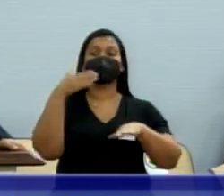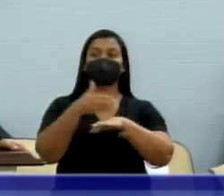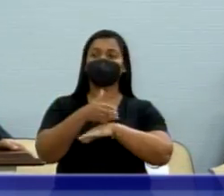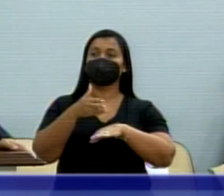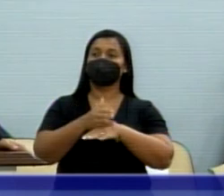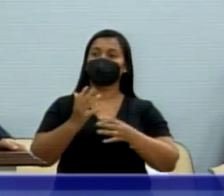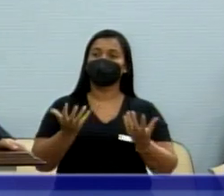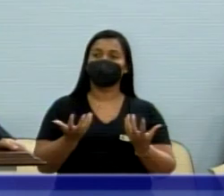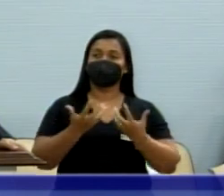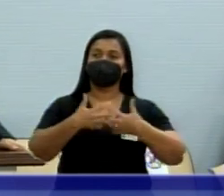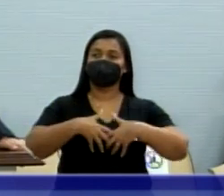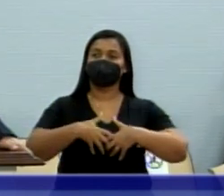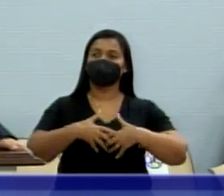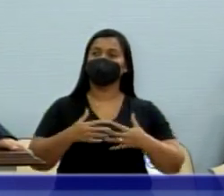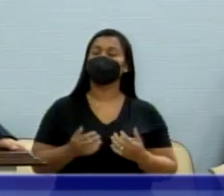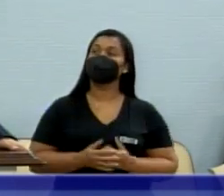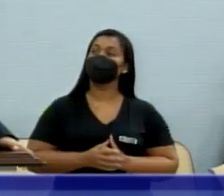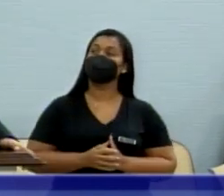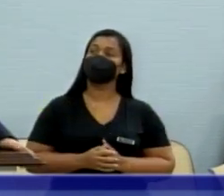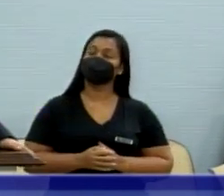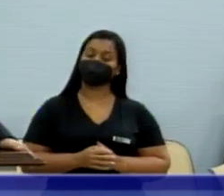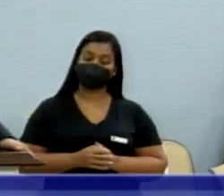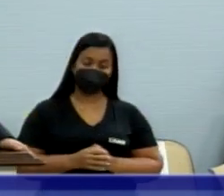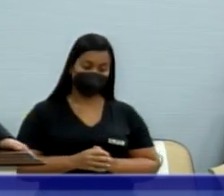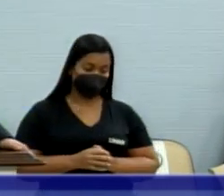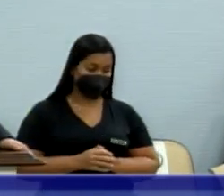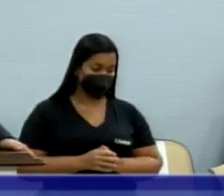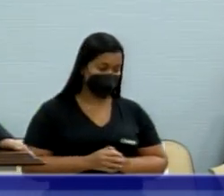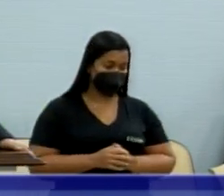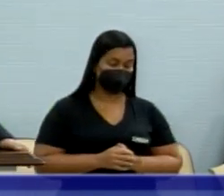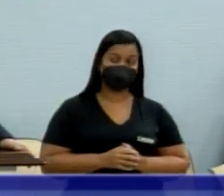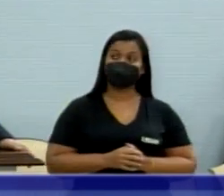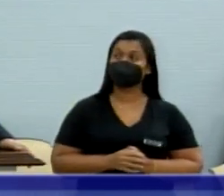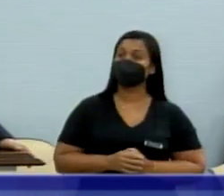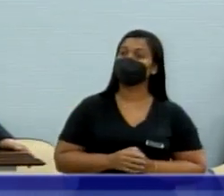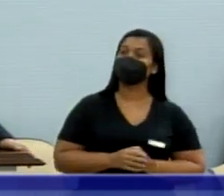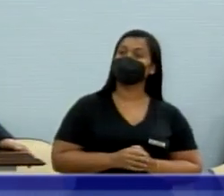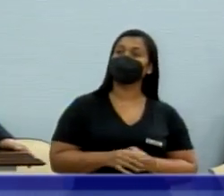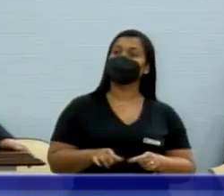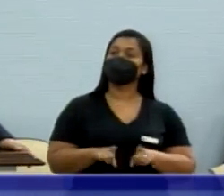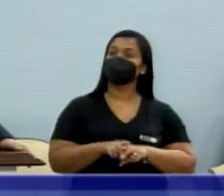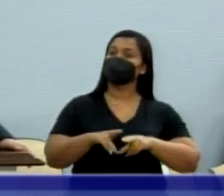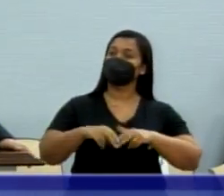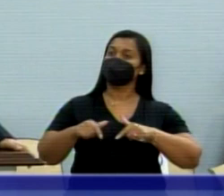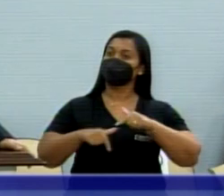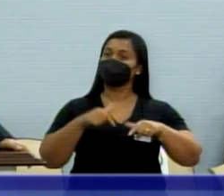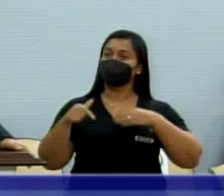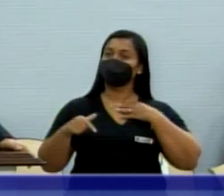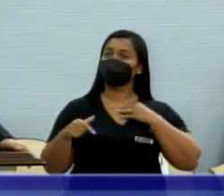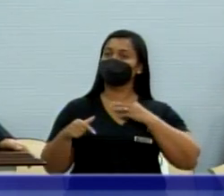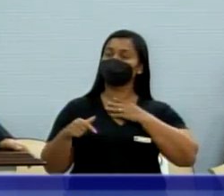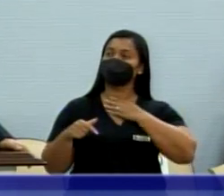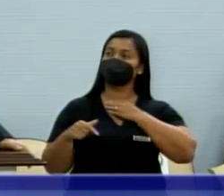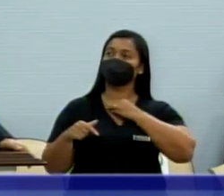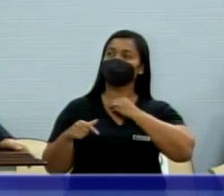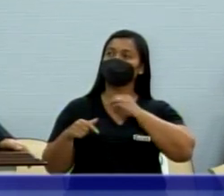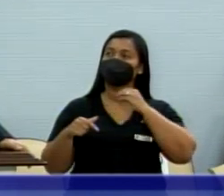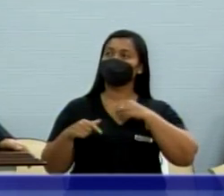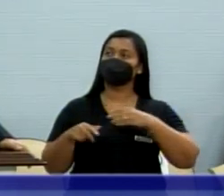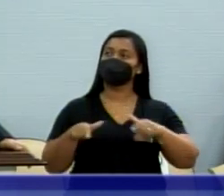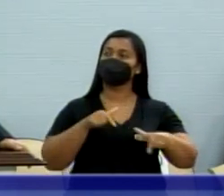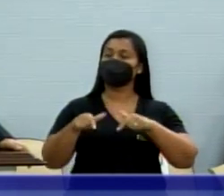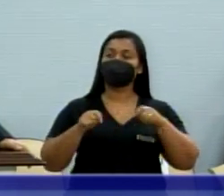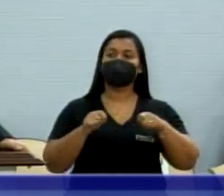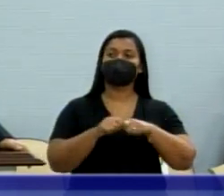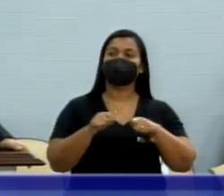do Rotary Internacional, por conta do trabalho que o Rotary desenvolve em todas as